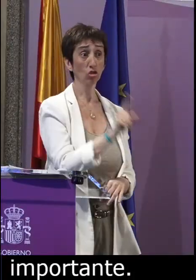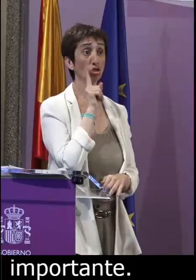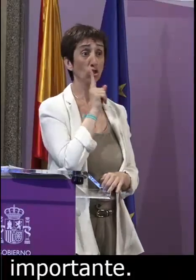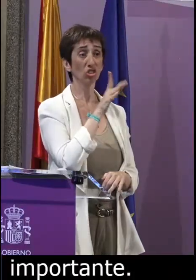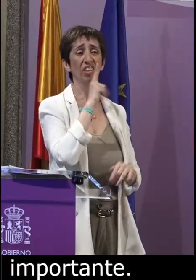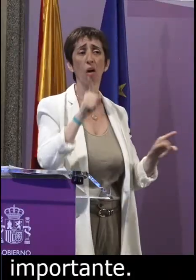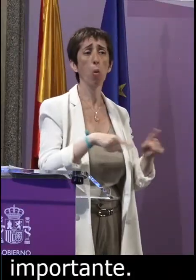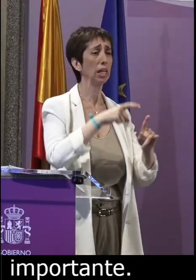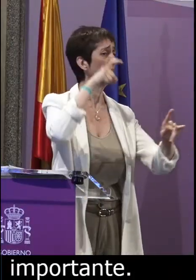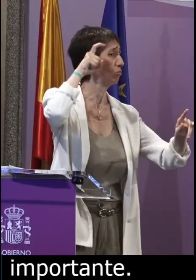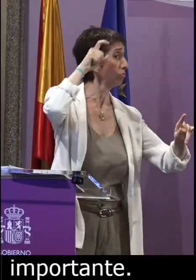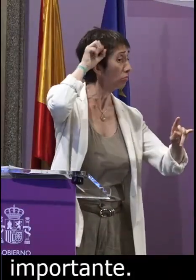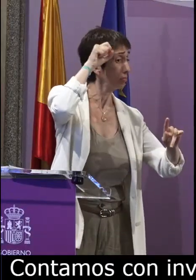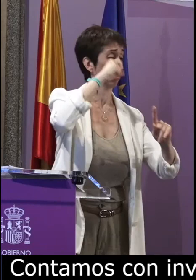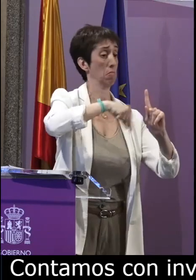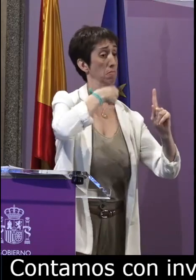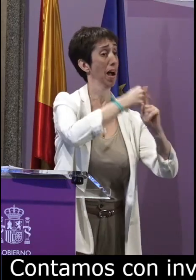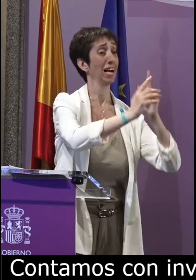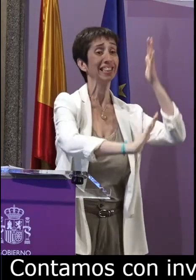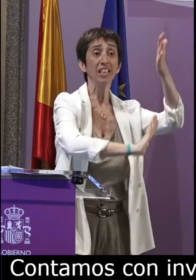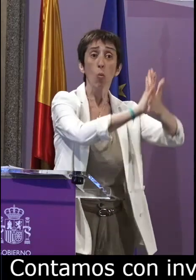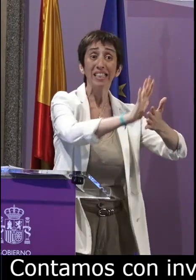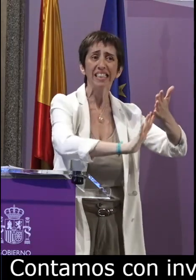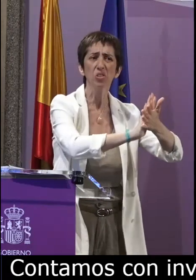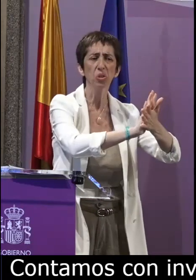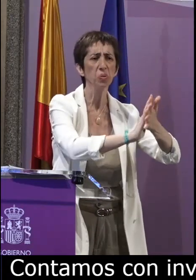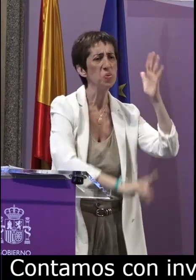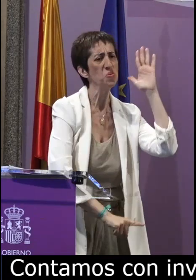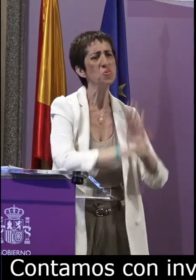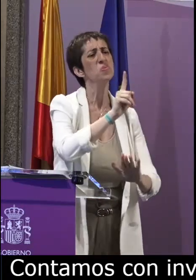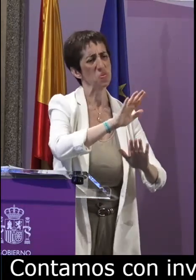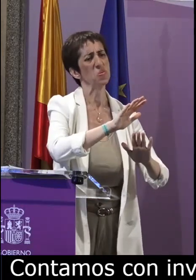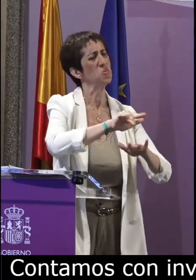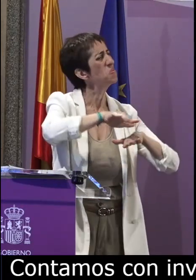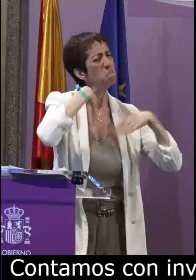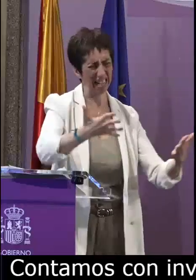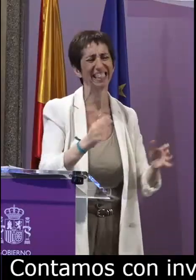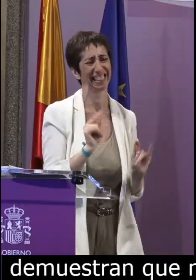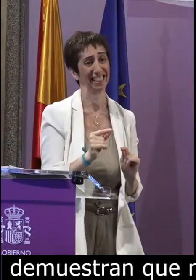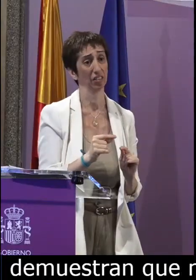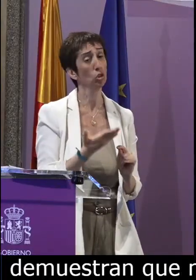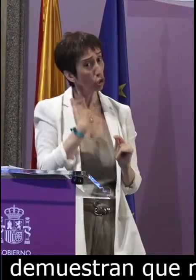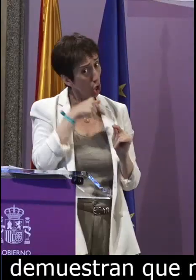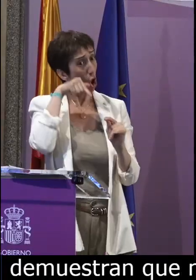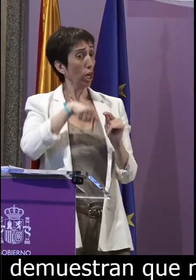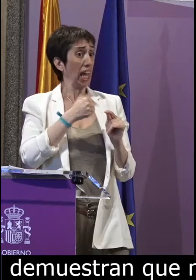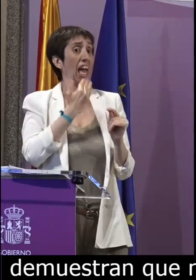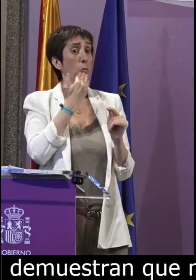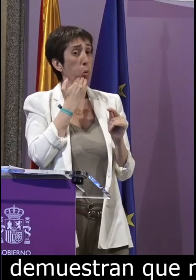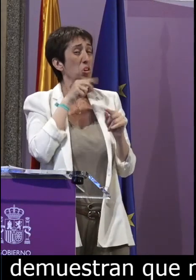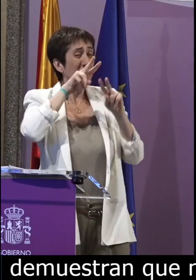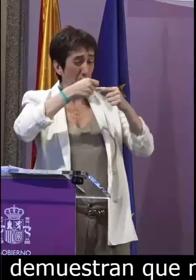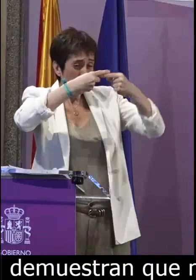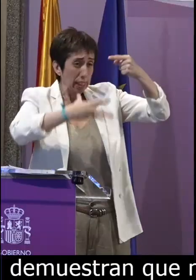que demuestran que niños y niñas sordas usuarias de prótesis auditivas y de la lengua de signos pueden